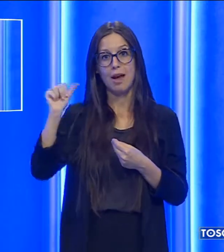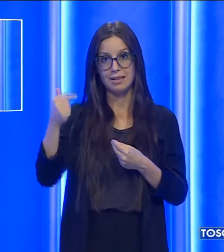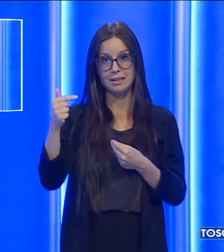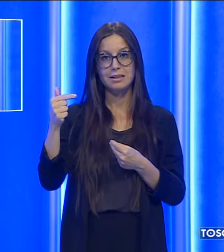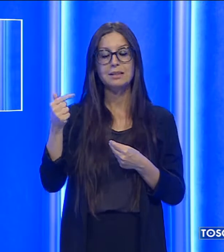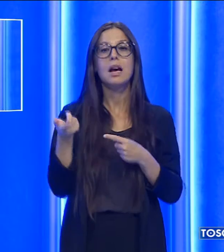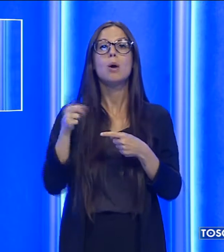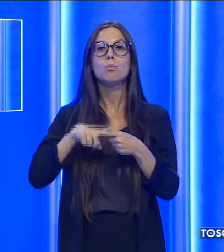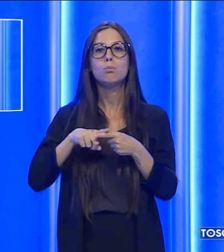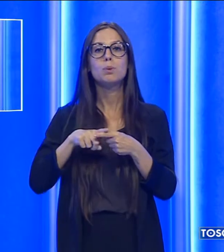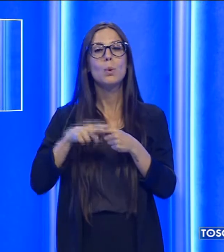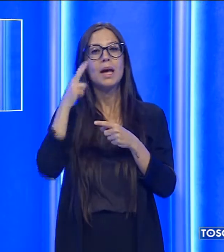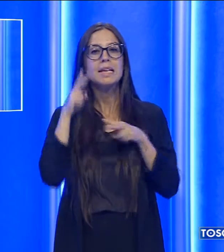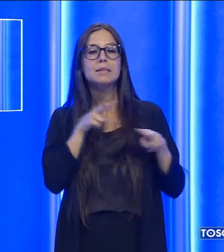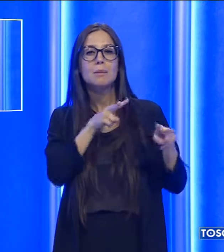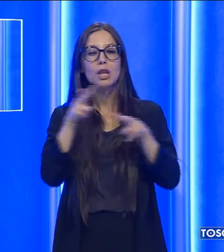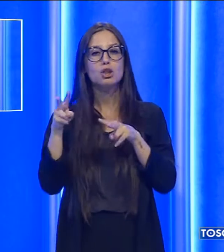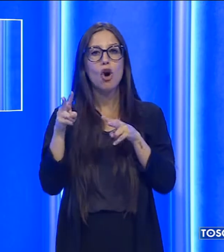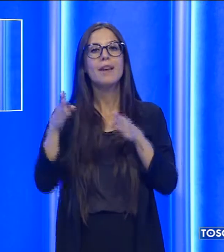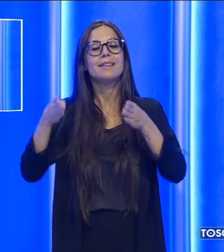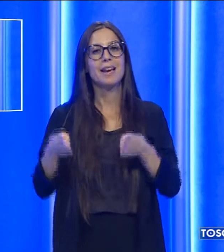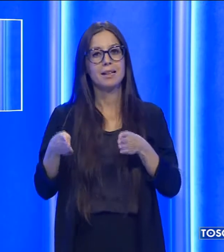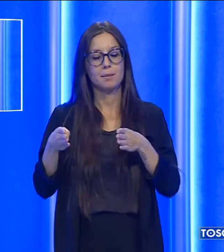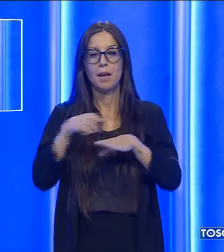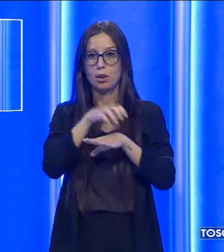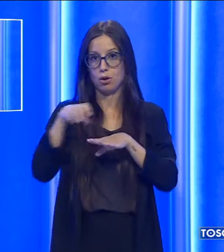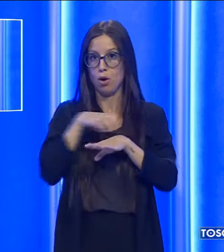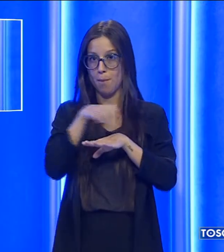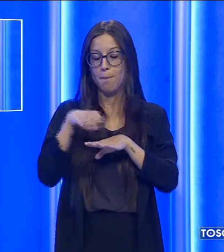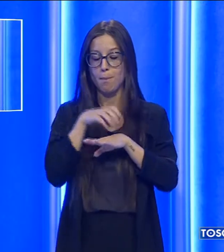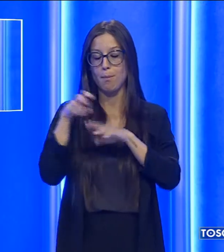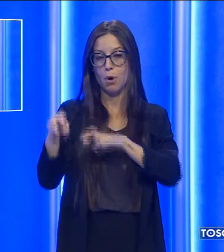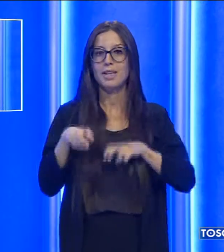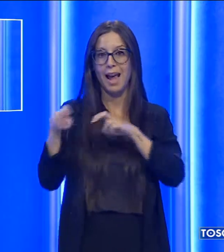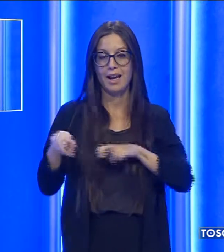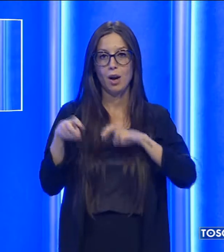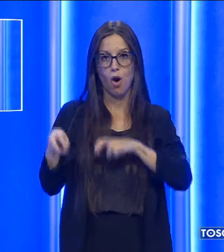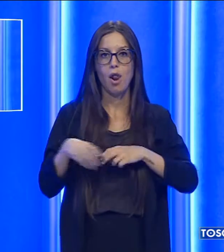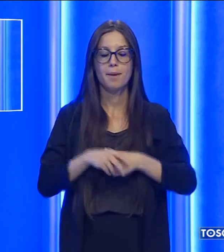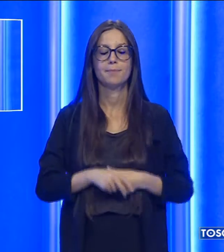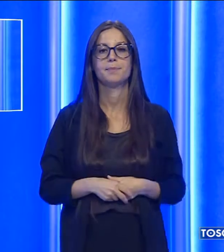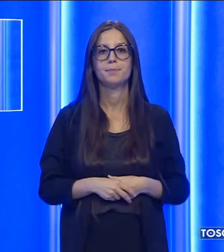ispettori del Dipartimento Antifrode del Ministero delle Politiche Agricole.